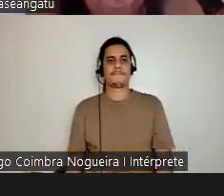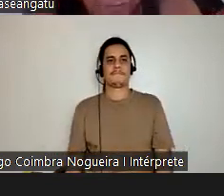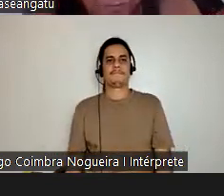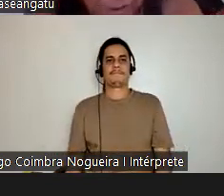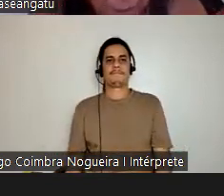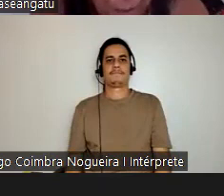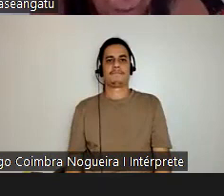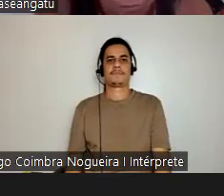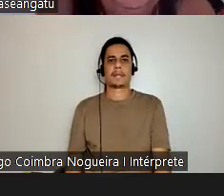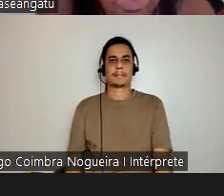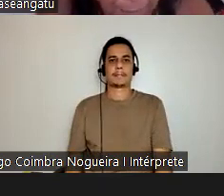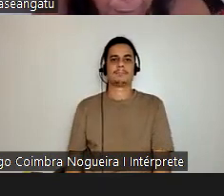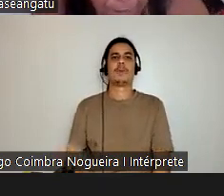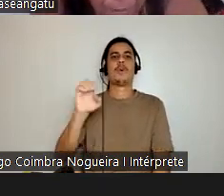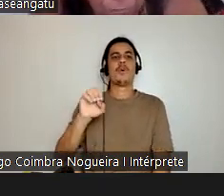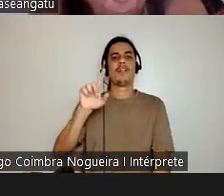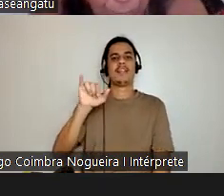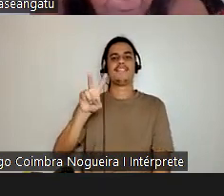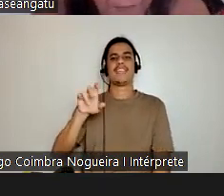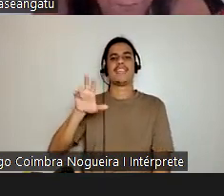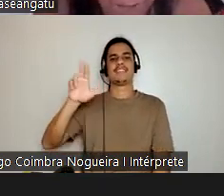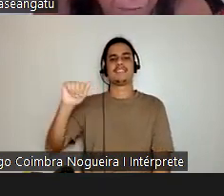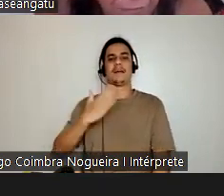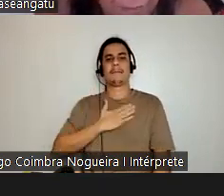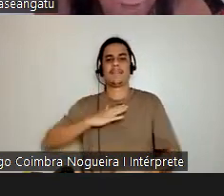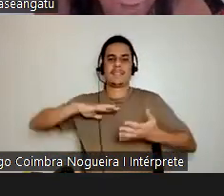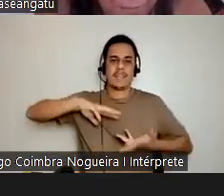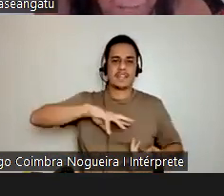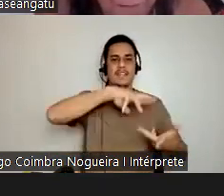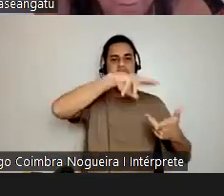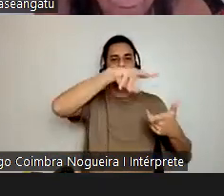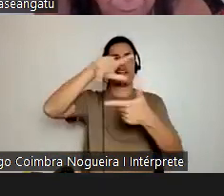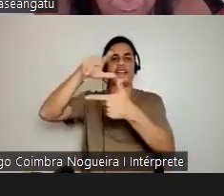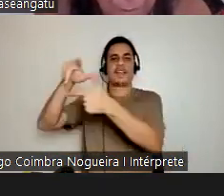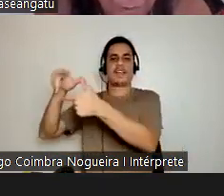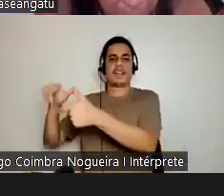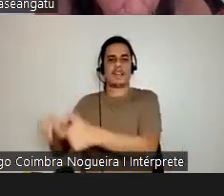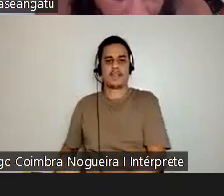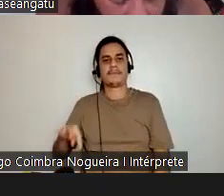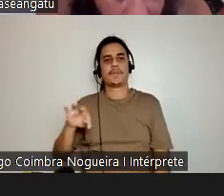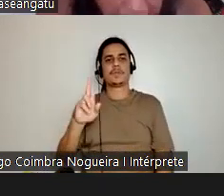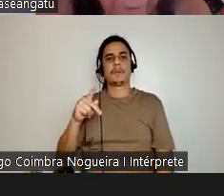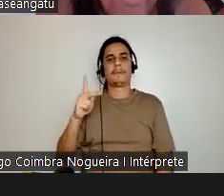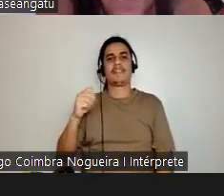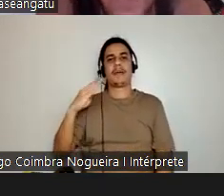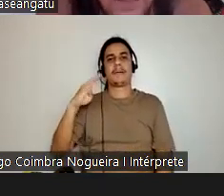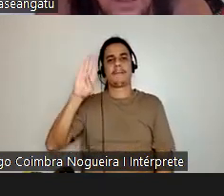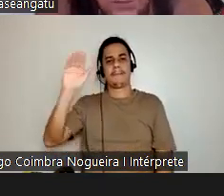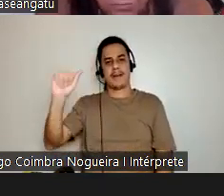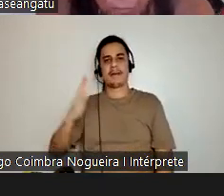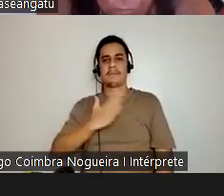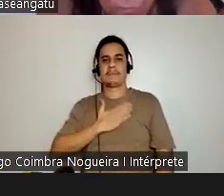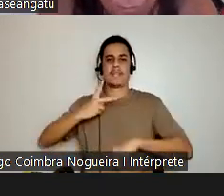Olivensa, Xemba, Opa, Ba, Tupinamba, Xemba, É, Namã, Iumaracá,